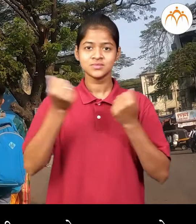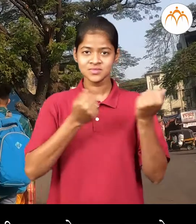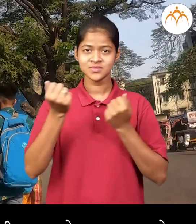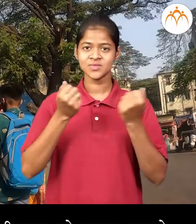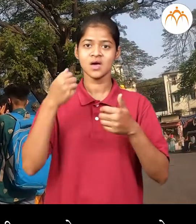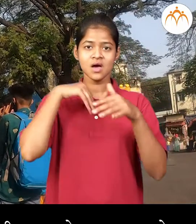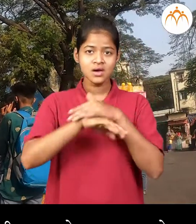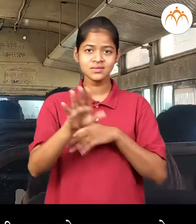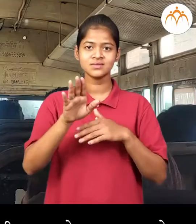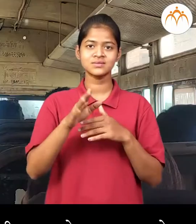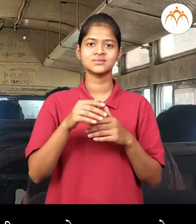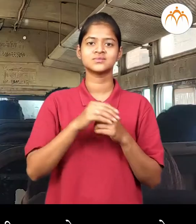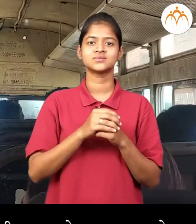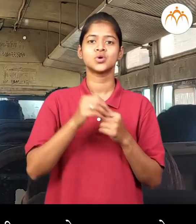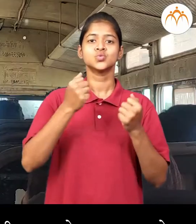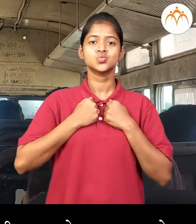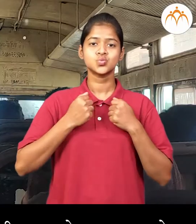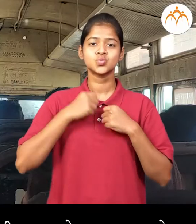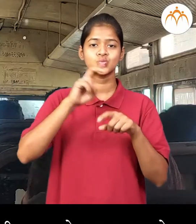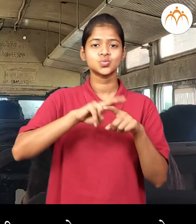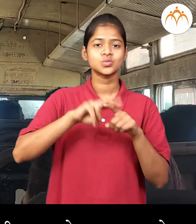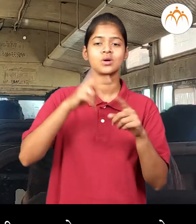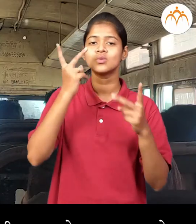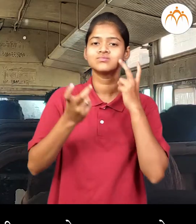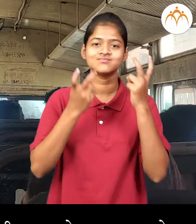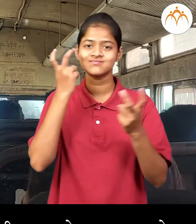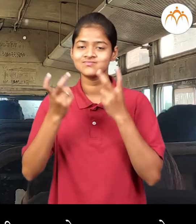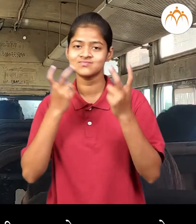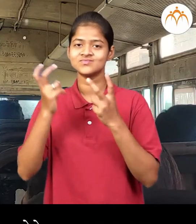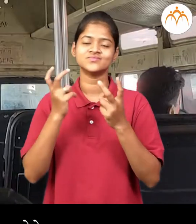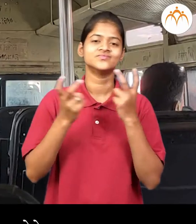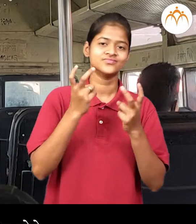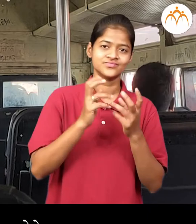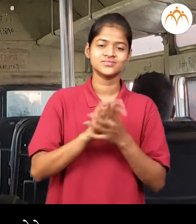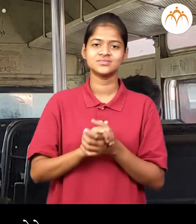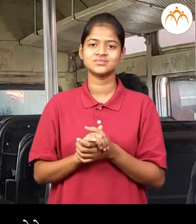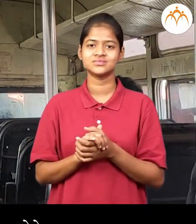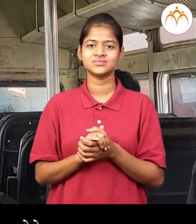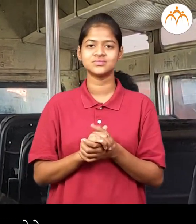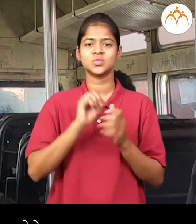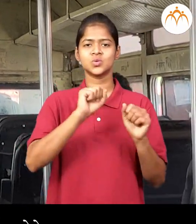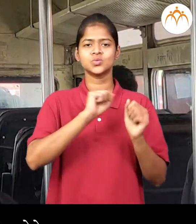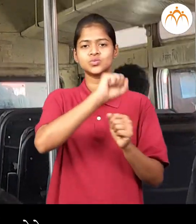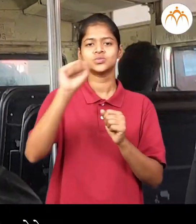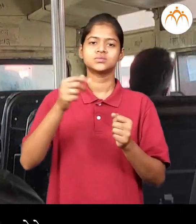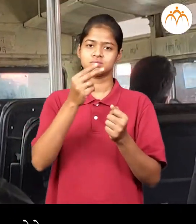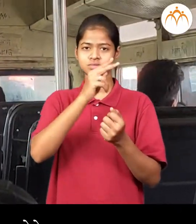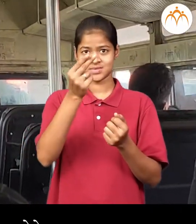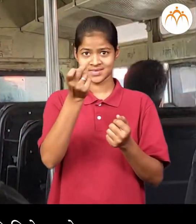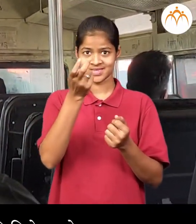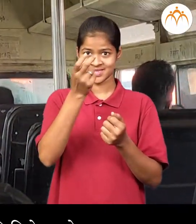सगडे जन अपापली जागा शोधायला लागले प्रत्य का जवल तिकीट होते